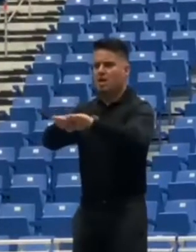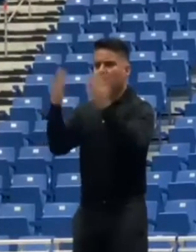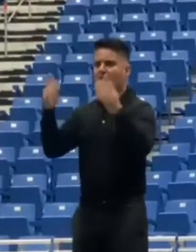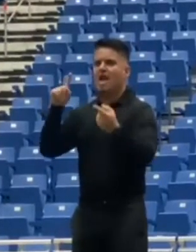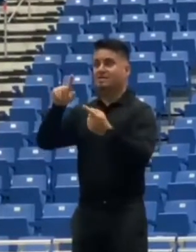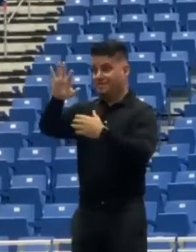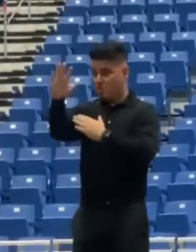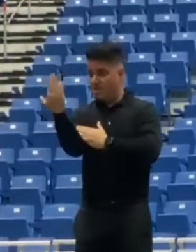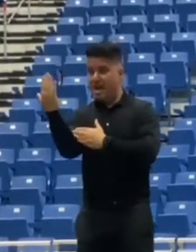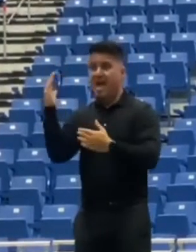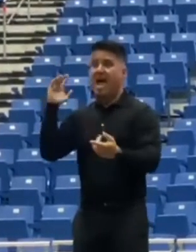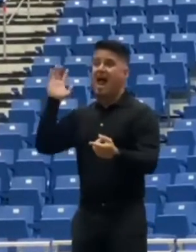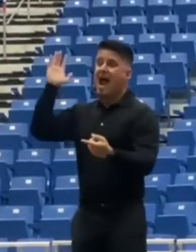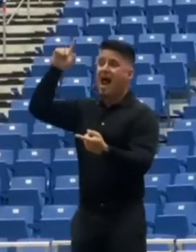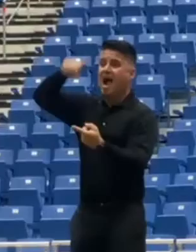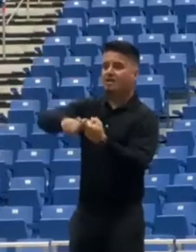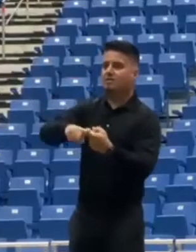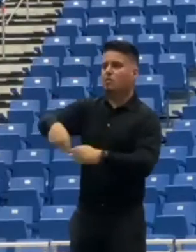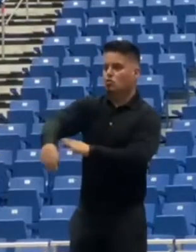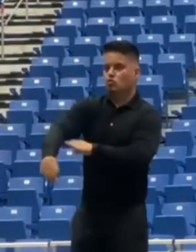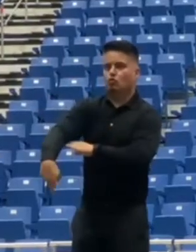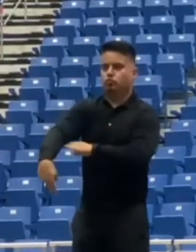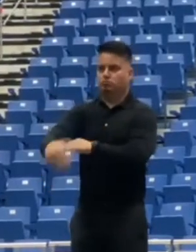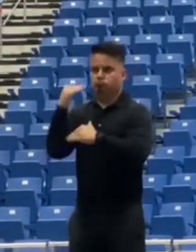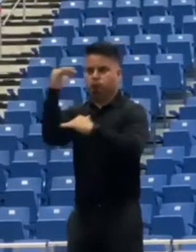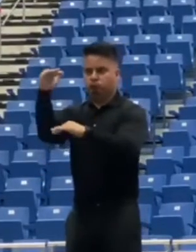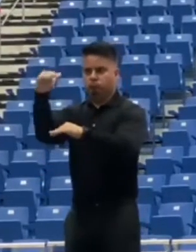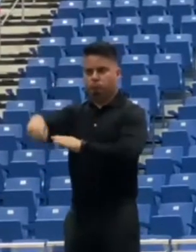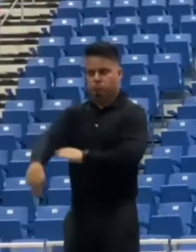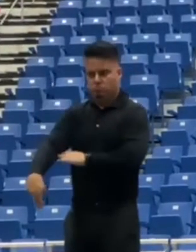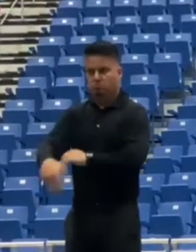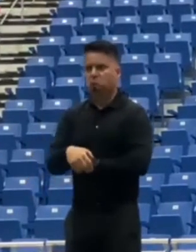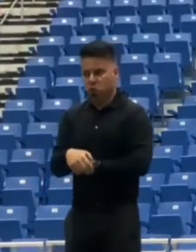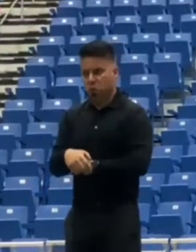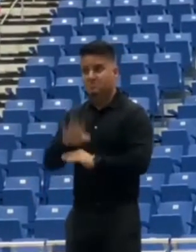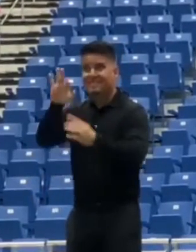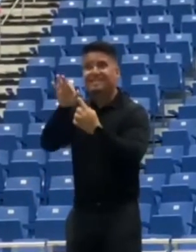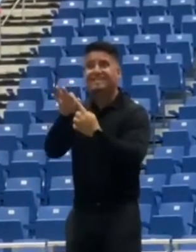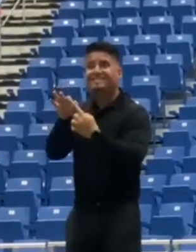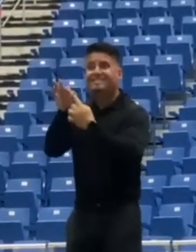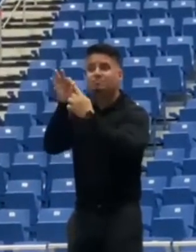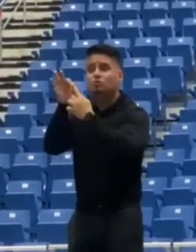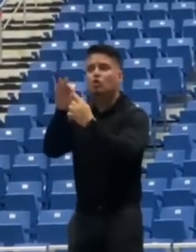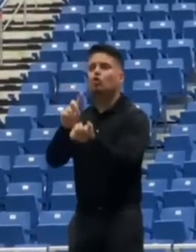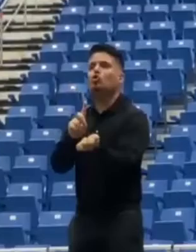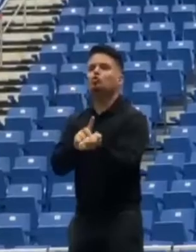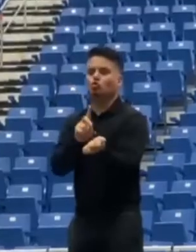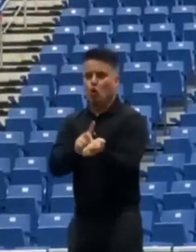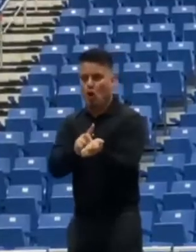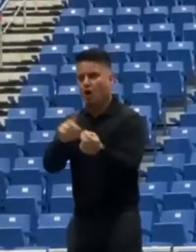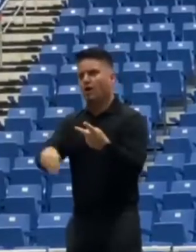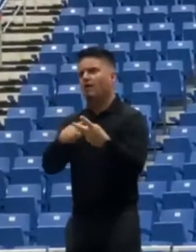12 de la medianoche. Están excluidos de esta restricción las entidades médicas, farmacias,